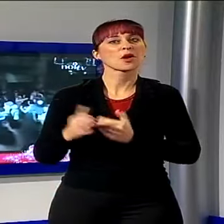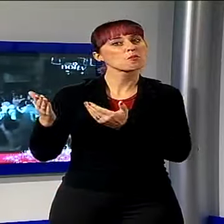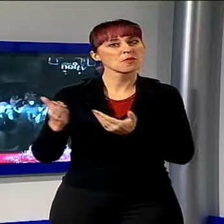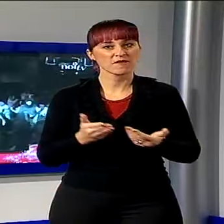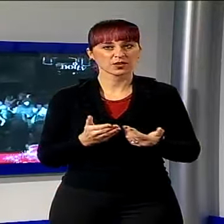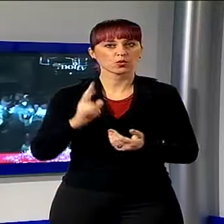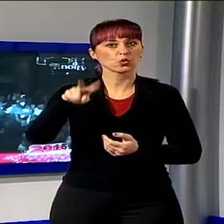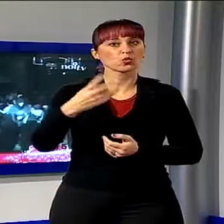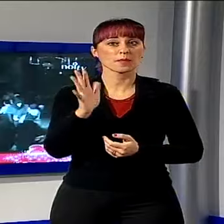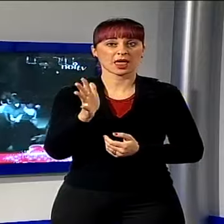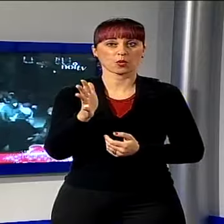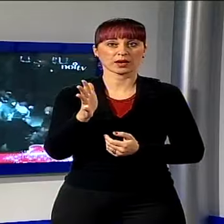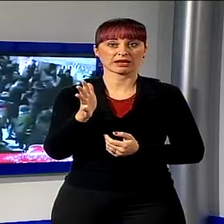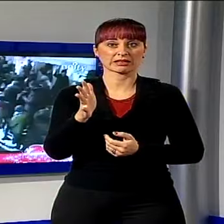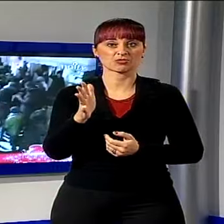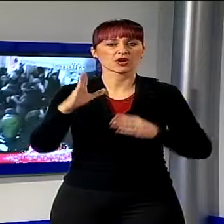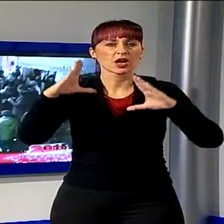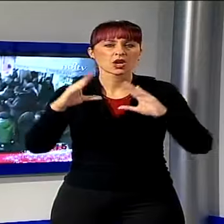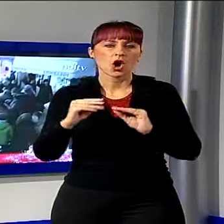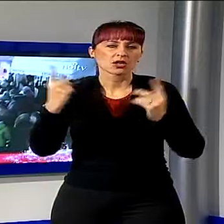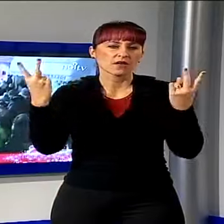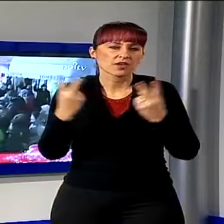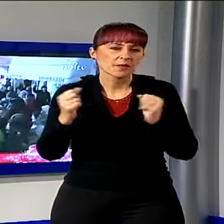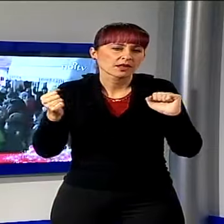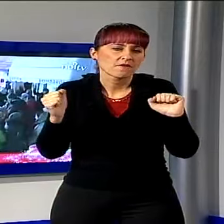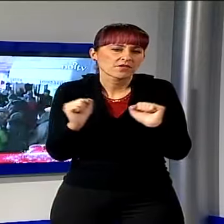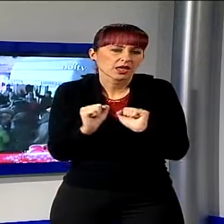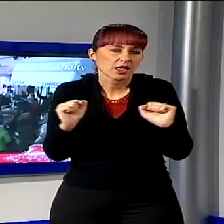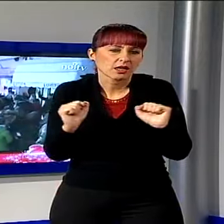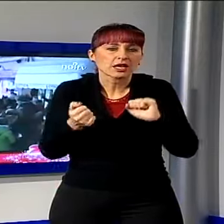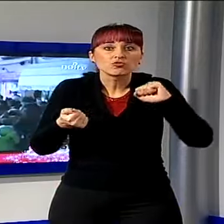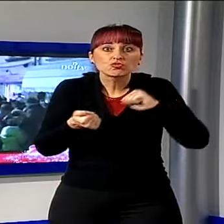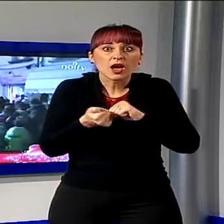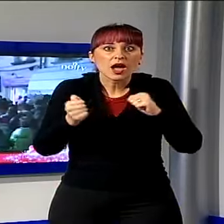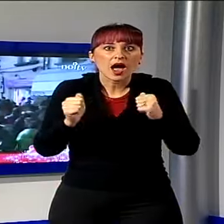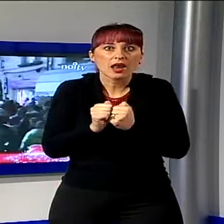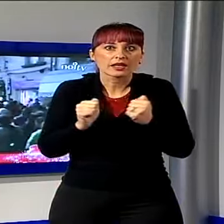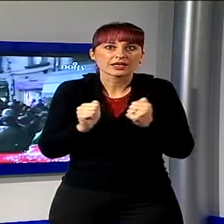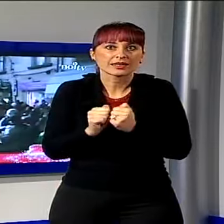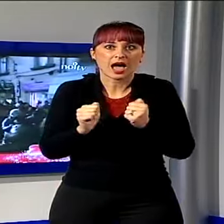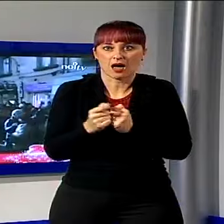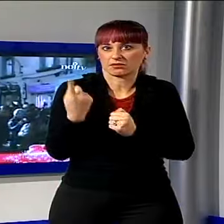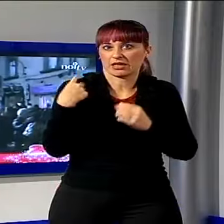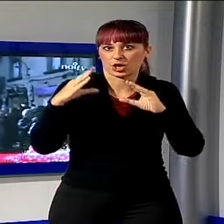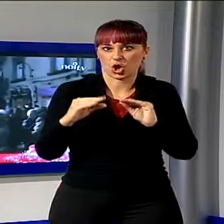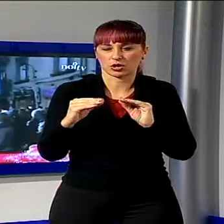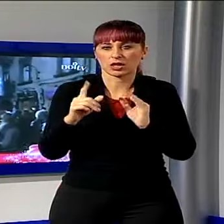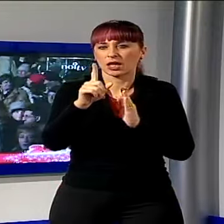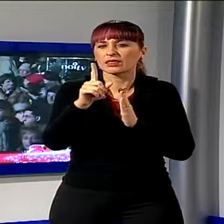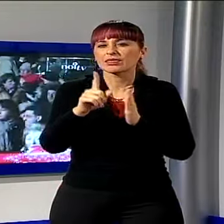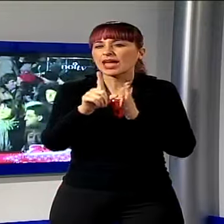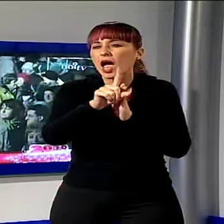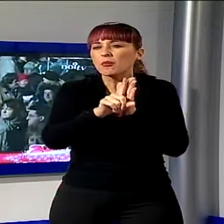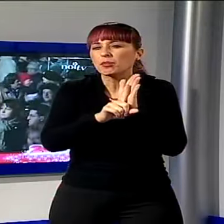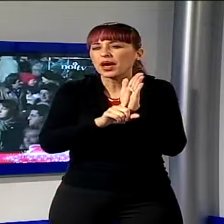Benvenuto 2015, è stata una notte freddissima, gelida quella che ha dato il saluto al nuovo anno. Le temperature rigidissime